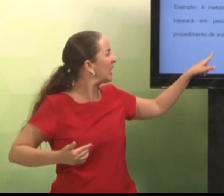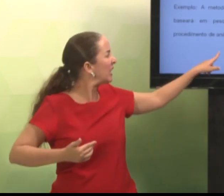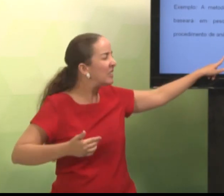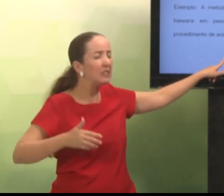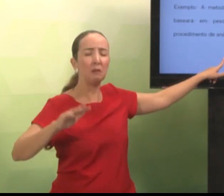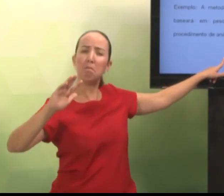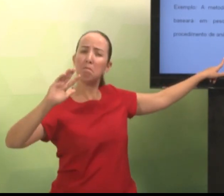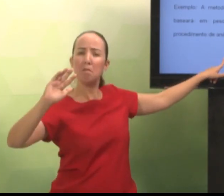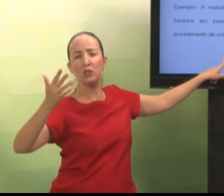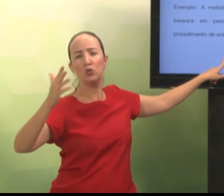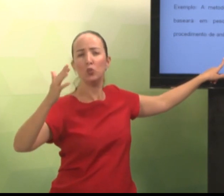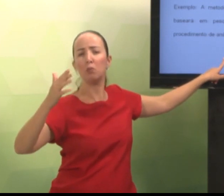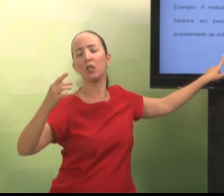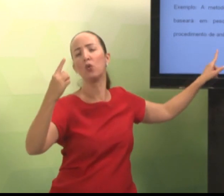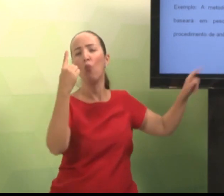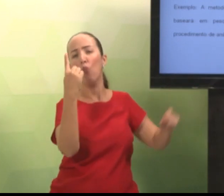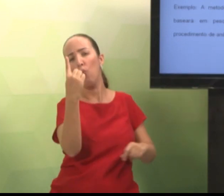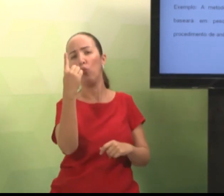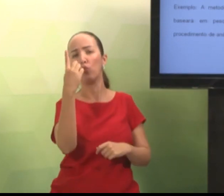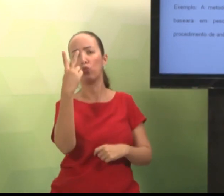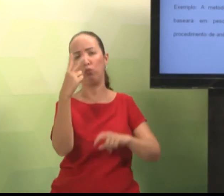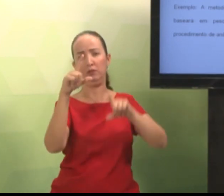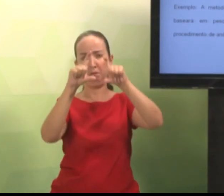em aproximadamente um ou dois parágrafos.